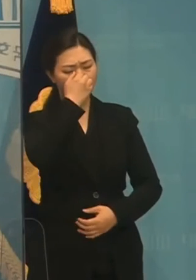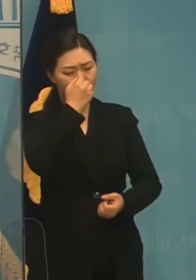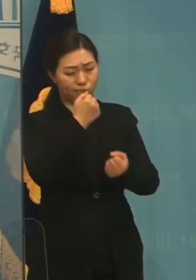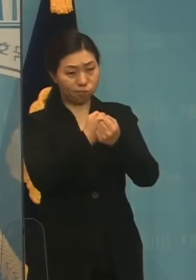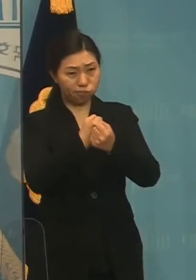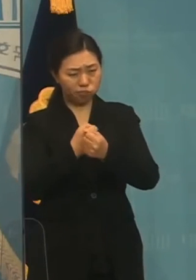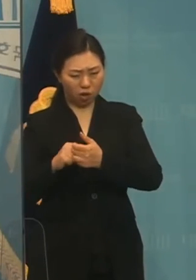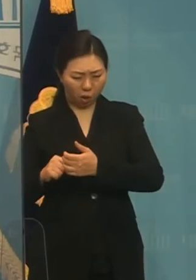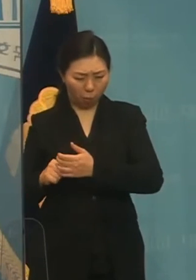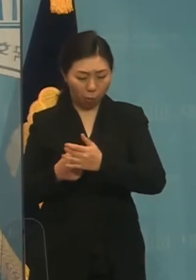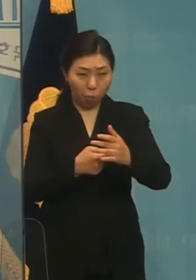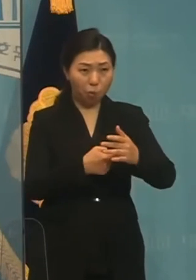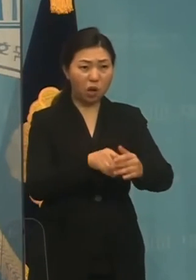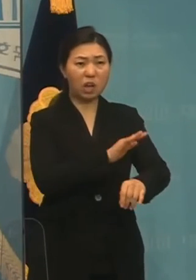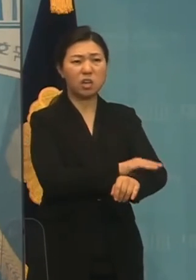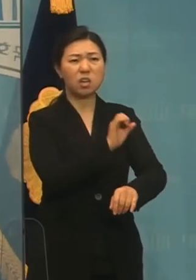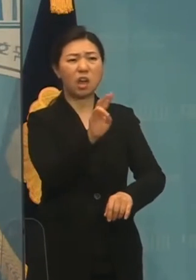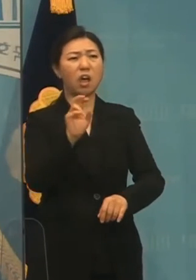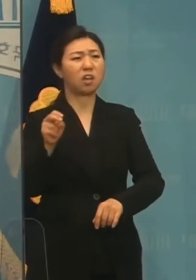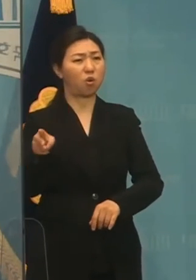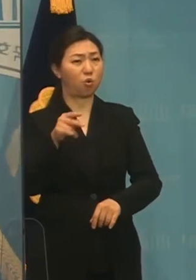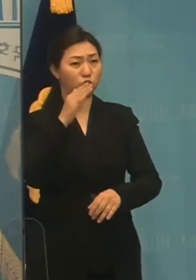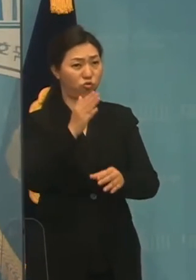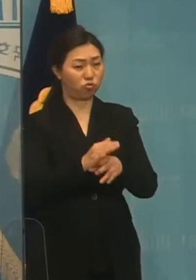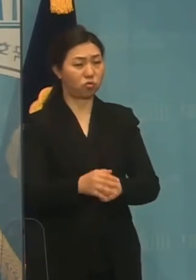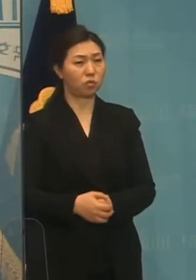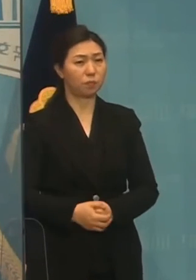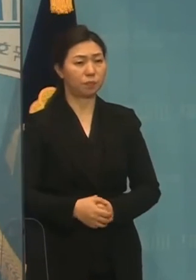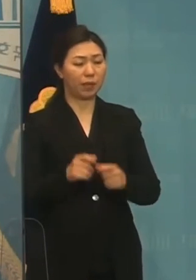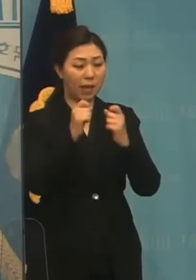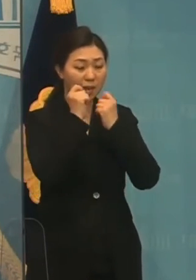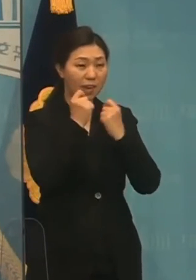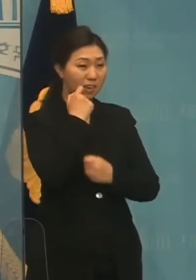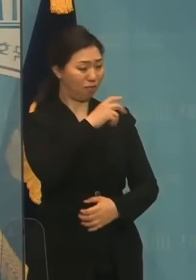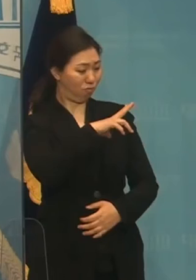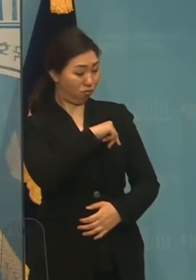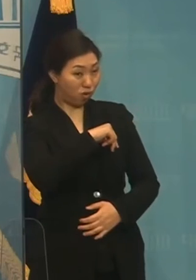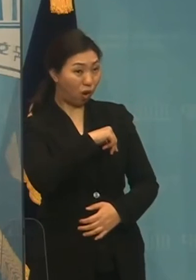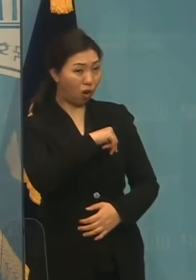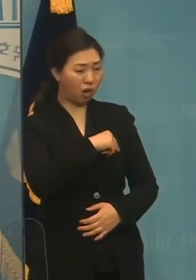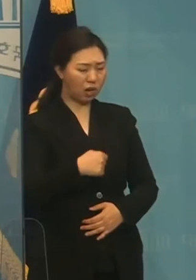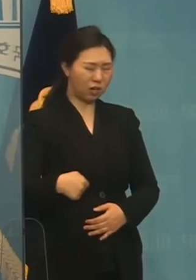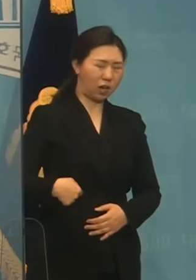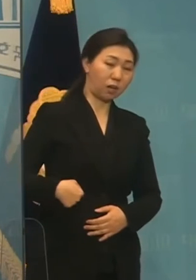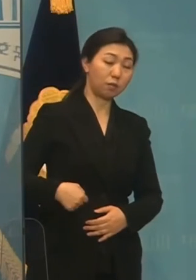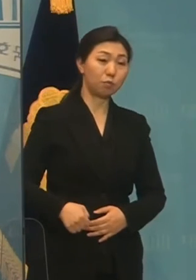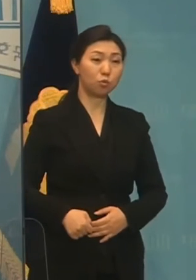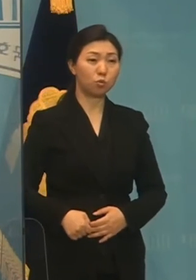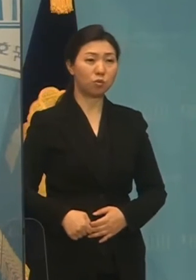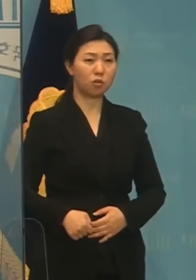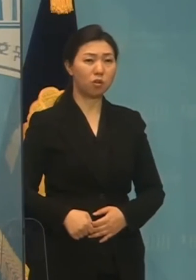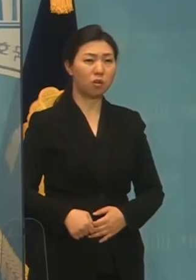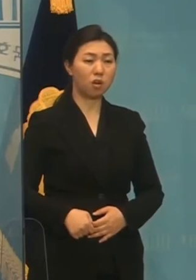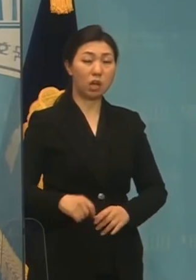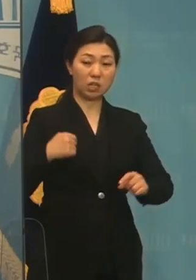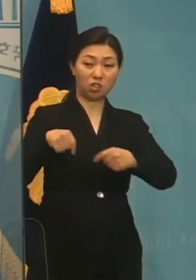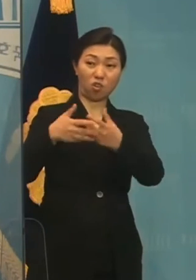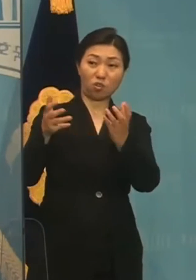타고 있습니다. 개별 국회의원의 양심도 거대한가 지도부의 초심 강래에